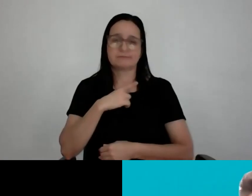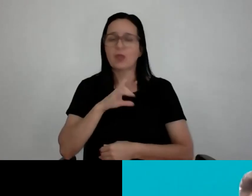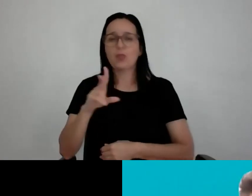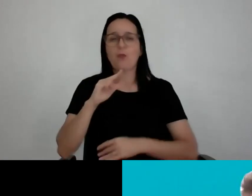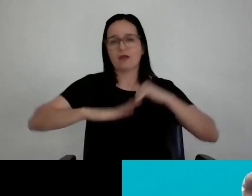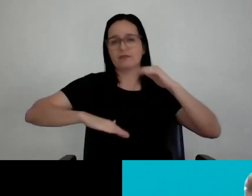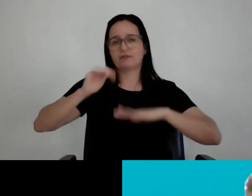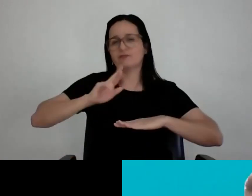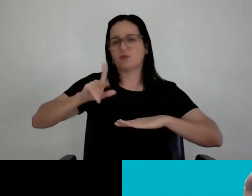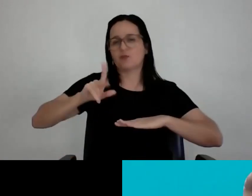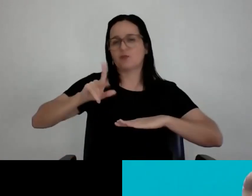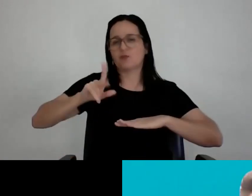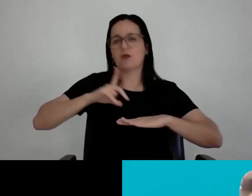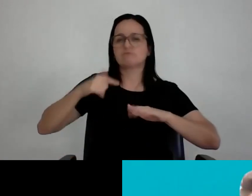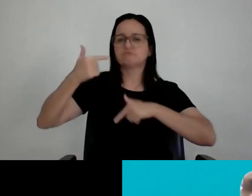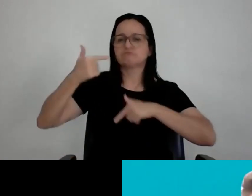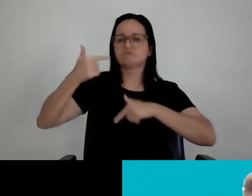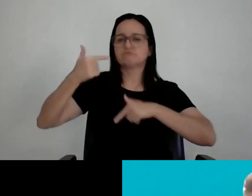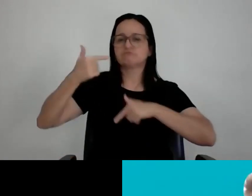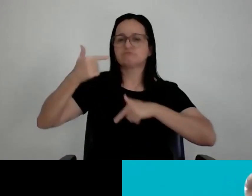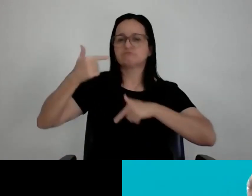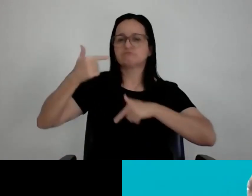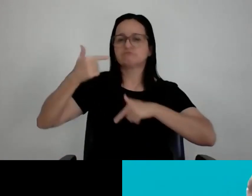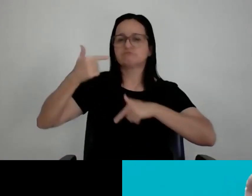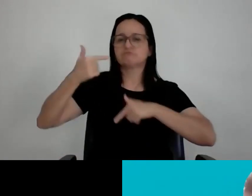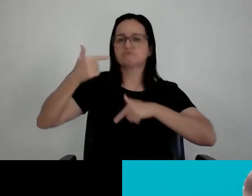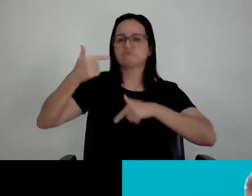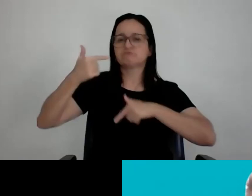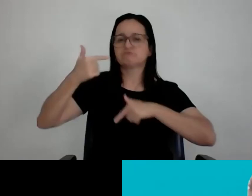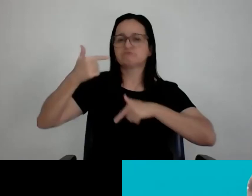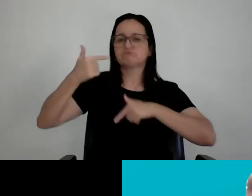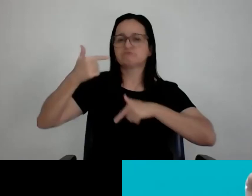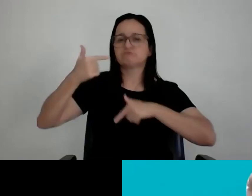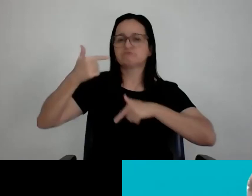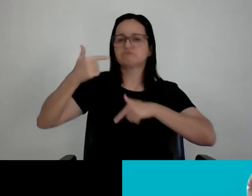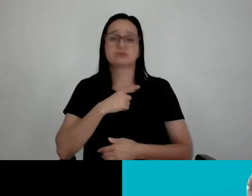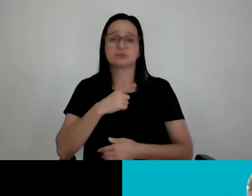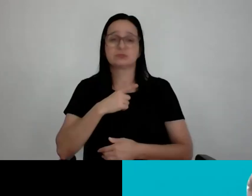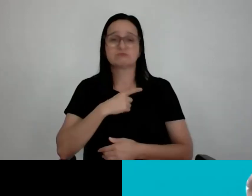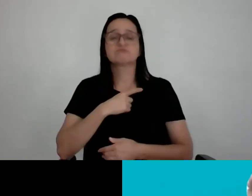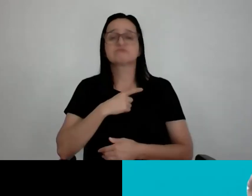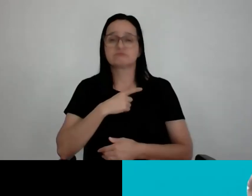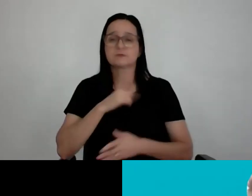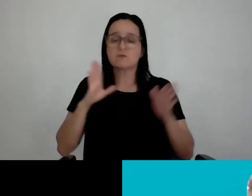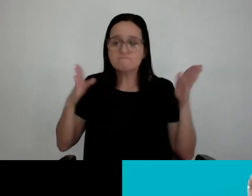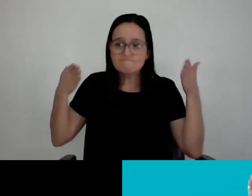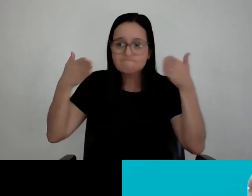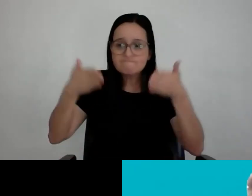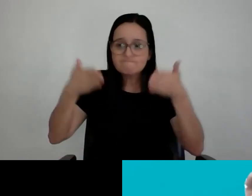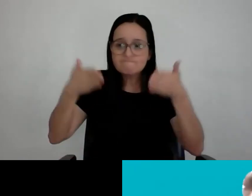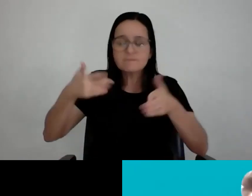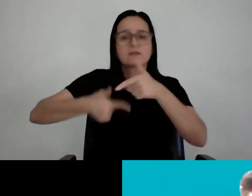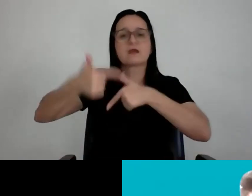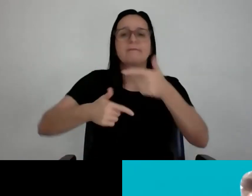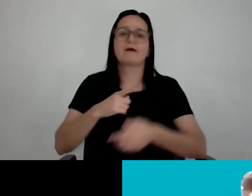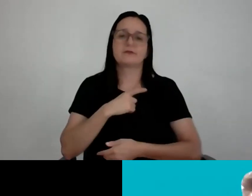Acho que quem resolve trabalhar, quem resolve focar, vai. O empenho é importante. Eu trabalho,